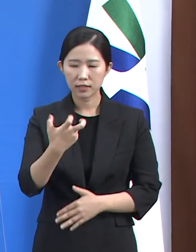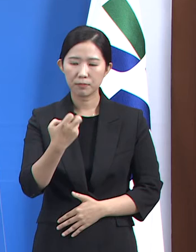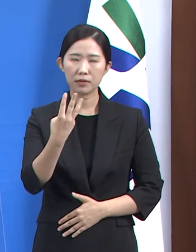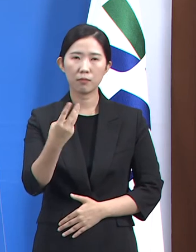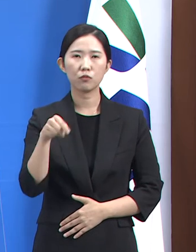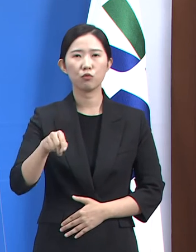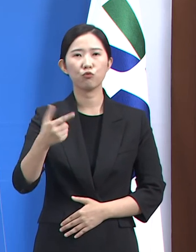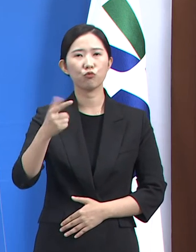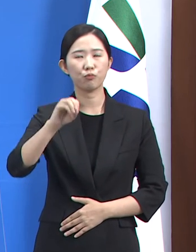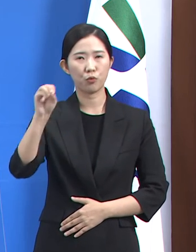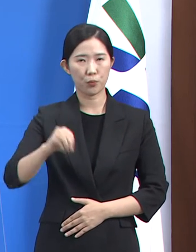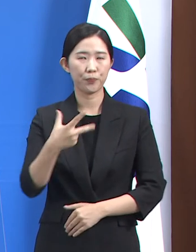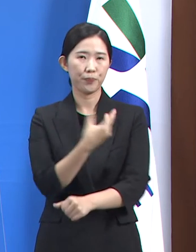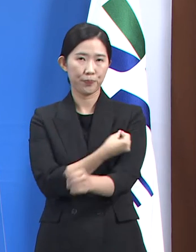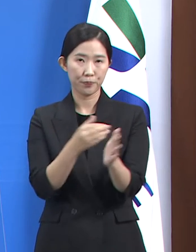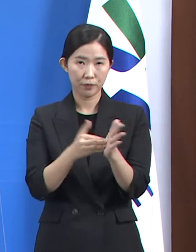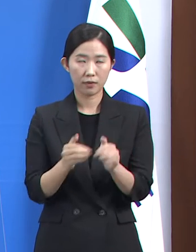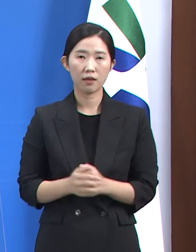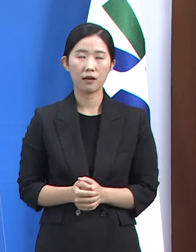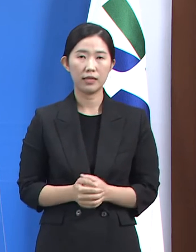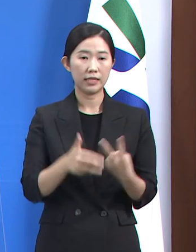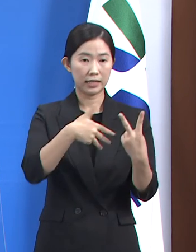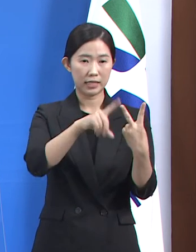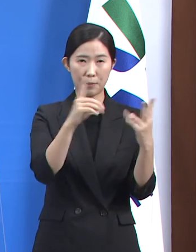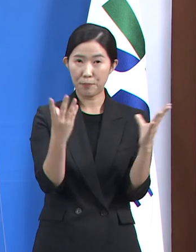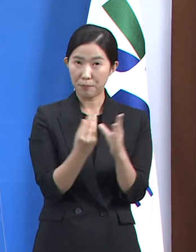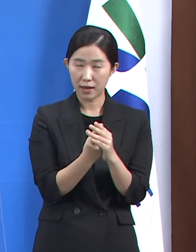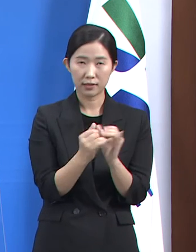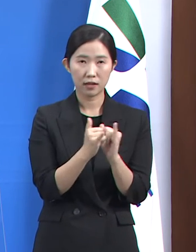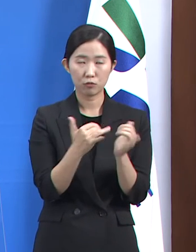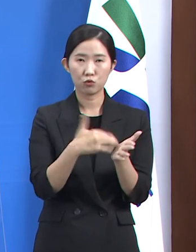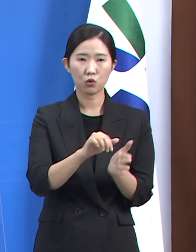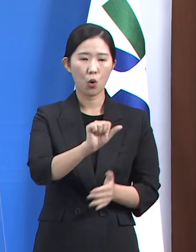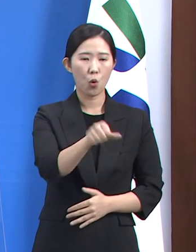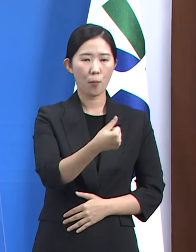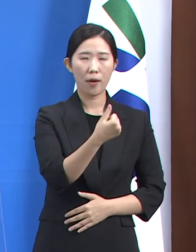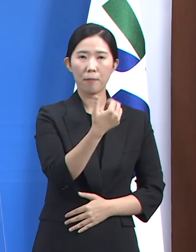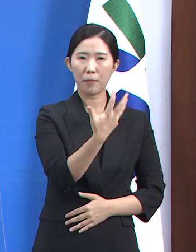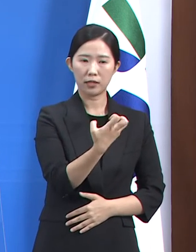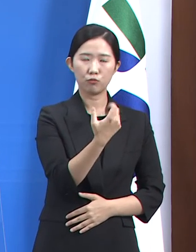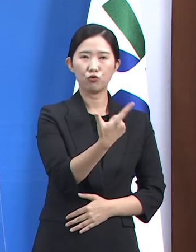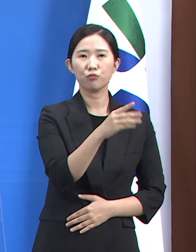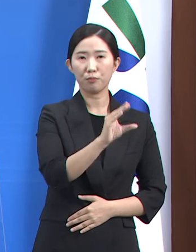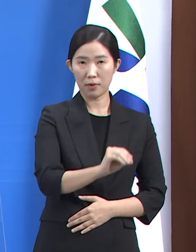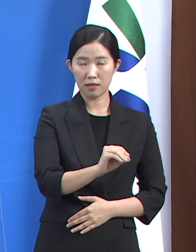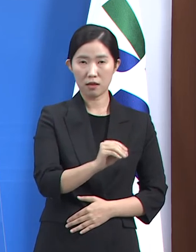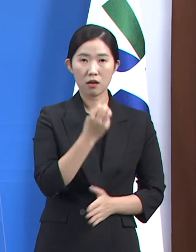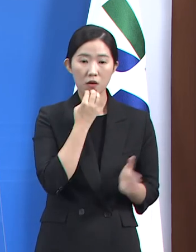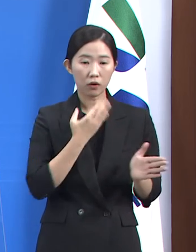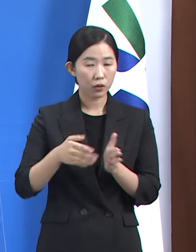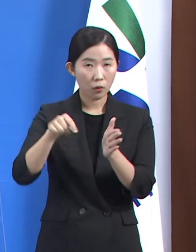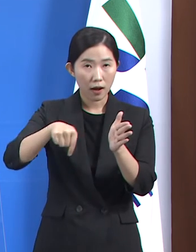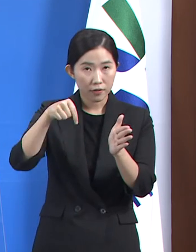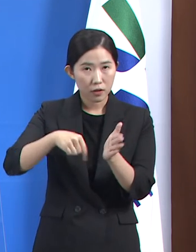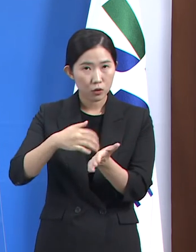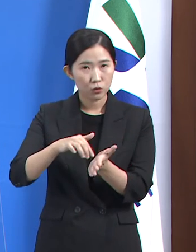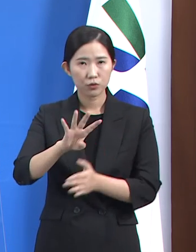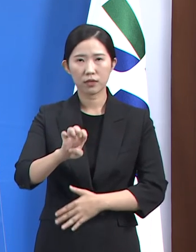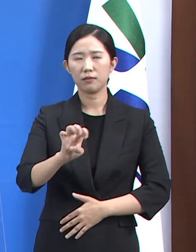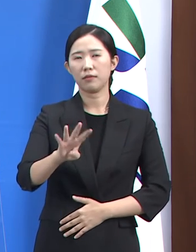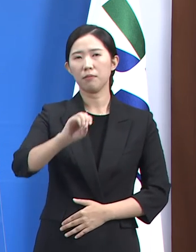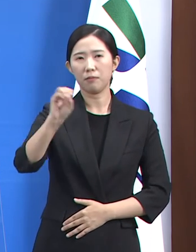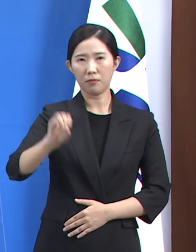%입니다. 접종 완료자는 586만 3,244명으로 도 인구 대비 44